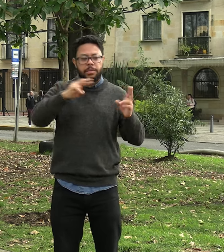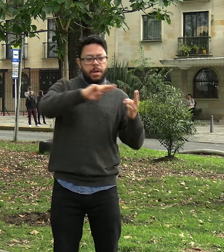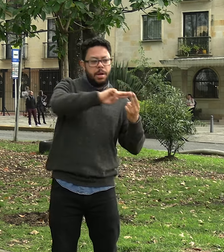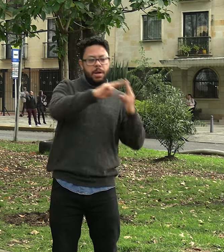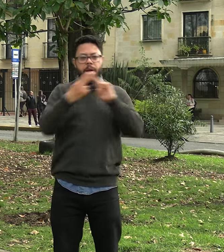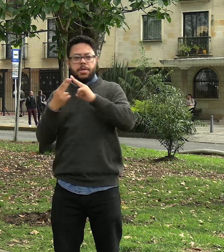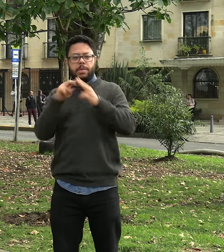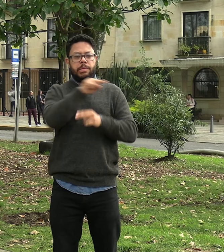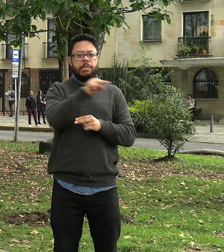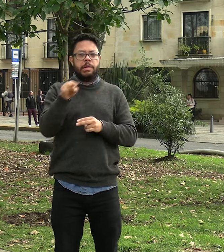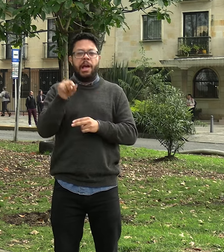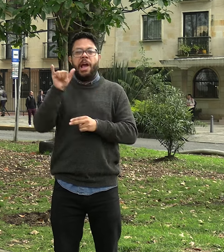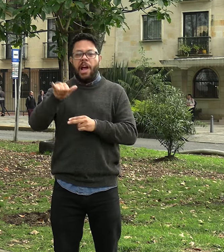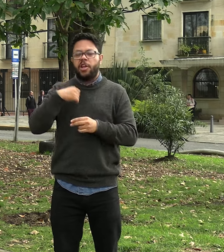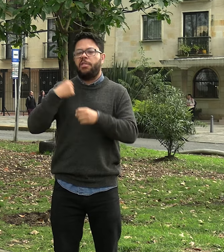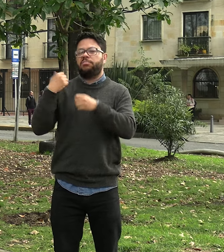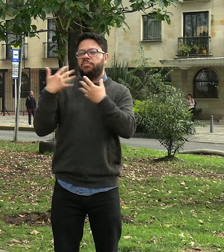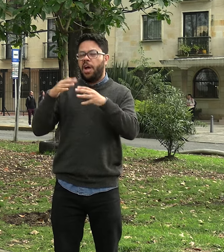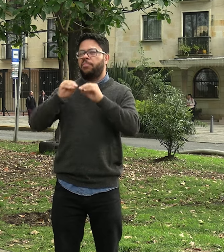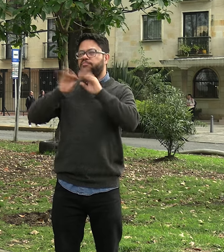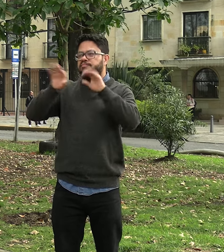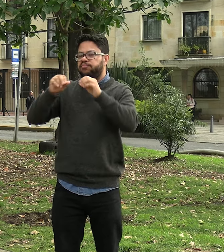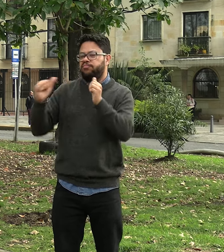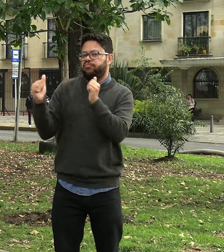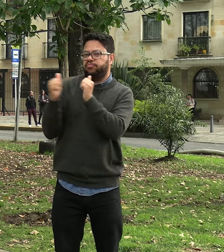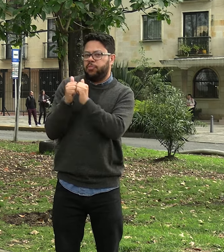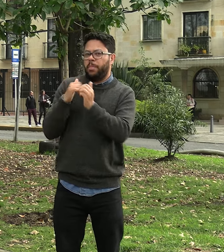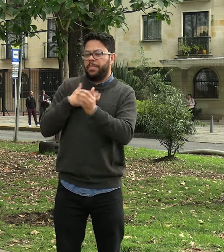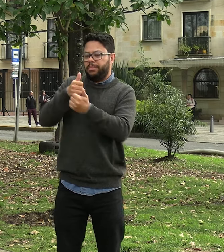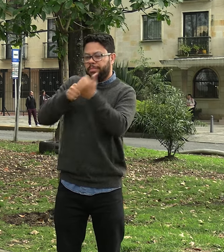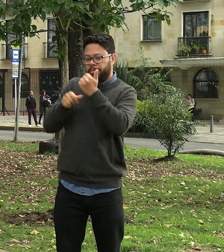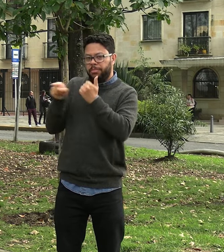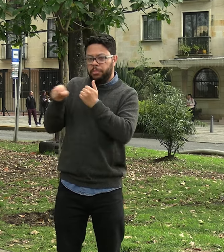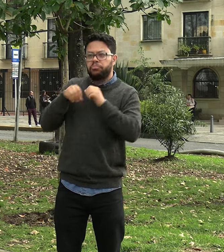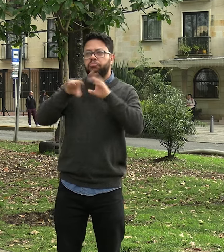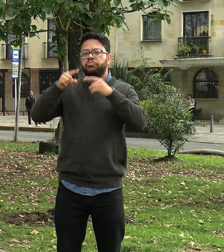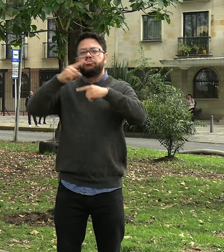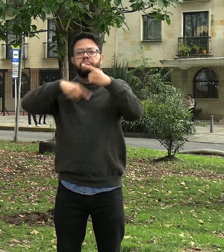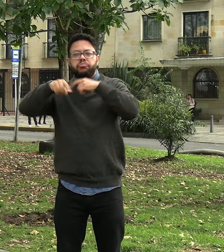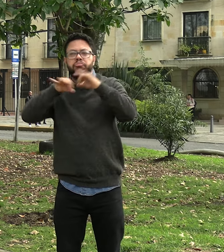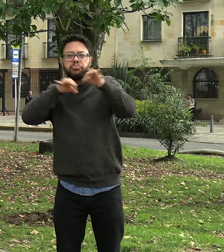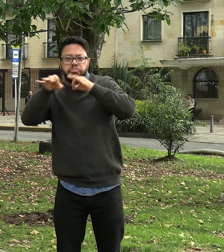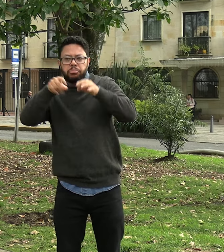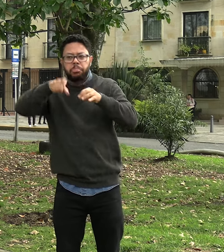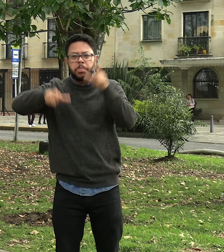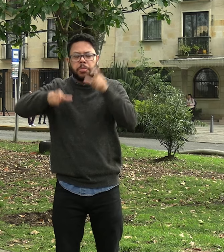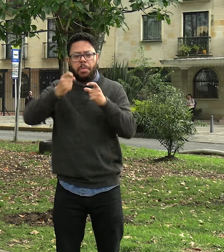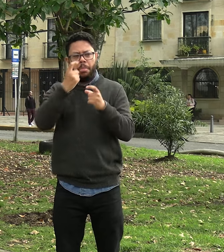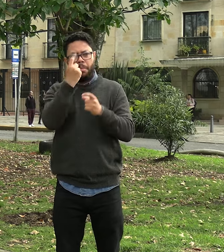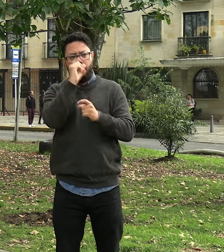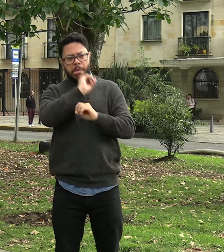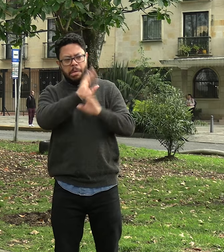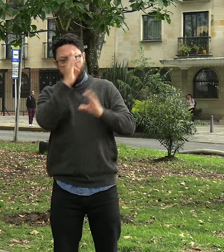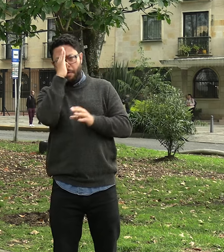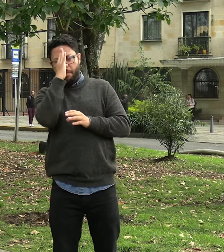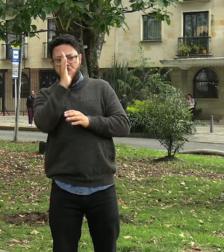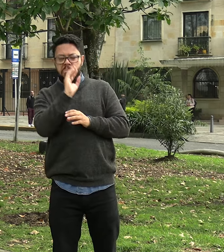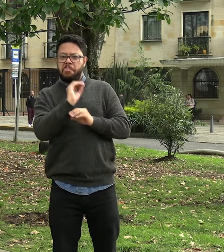significado de cada una de estas estableciendo sus diferencias pero también sus relaciones trabajo que se llevó a cabo desde las redes